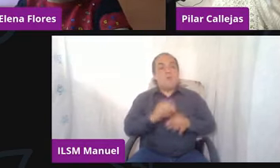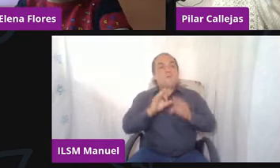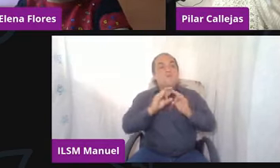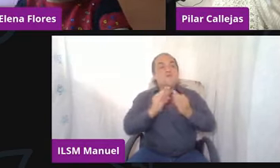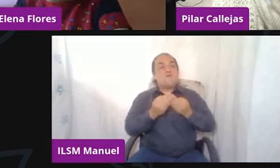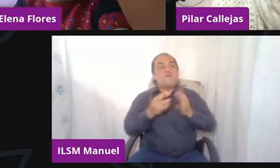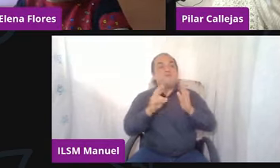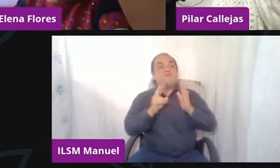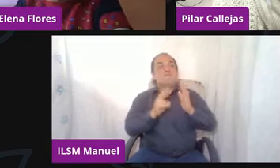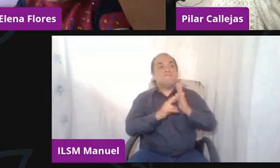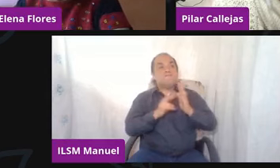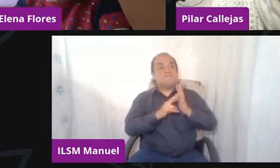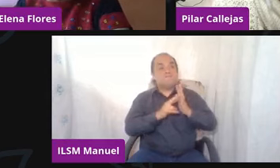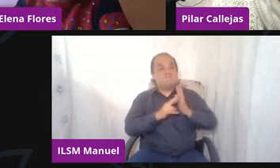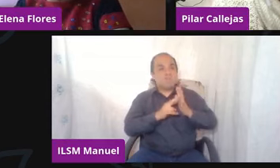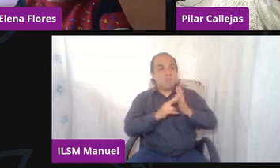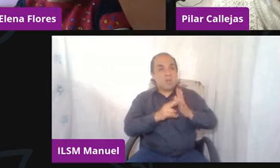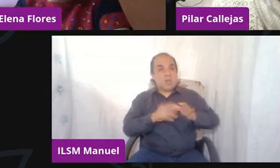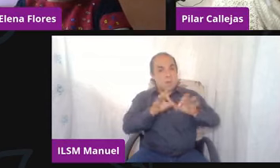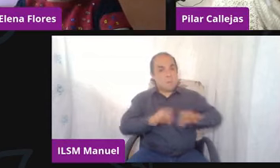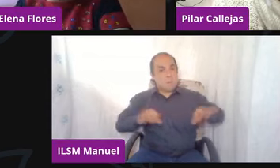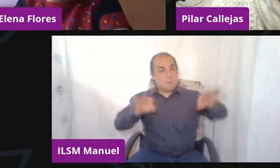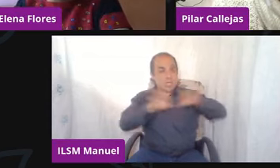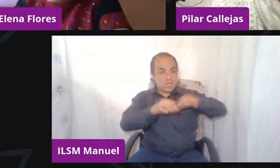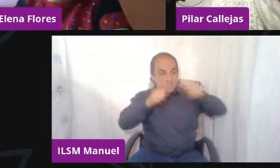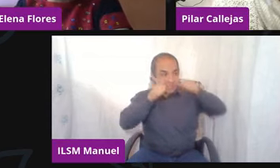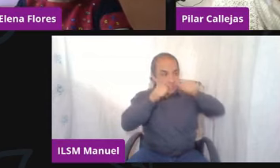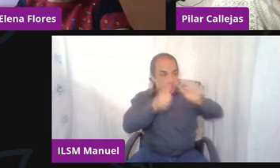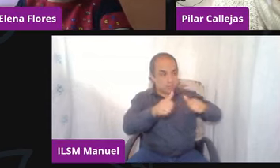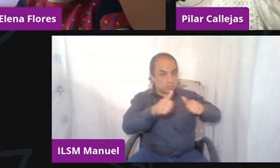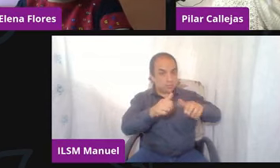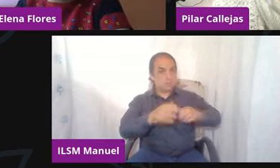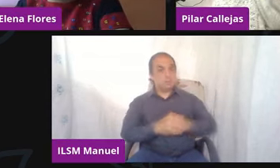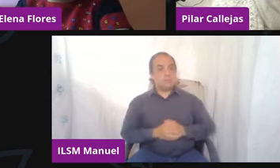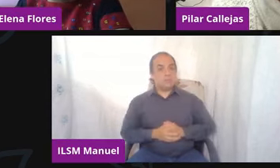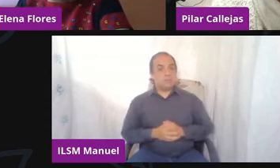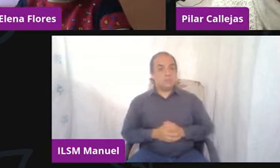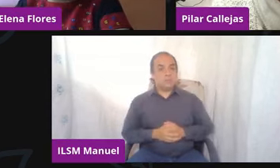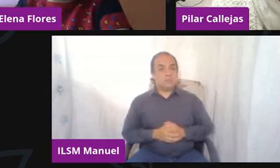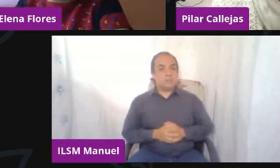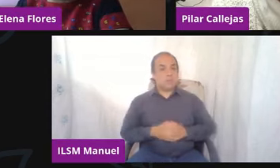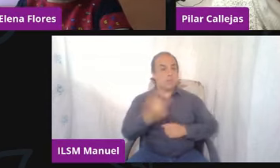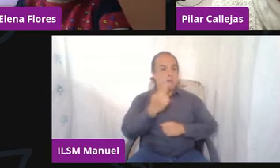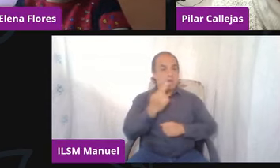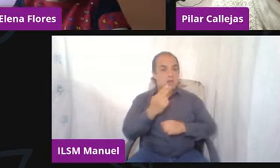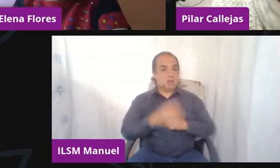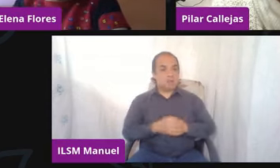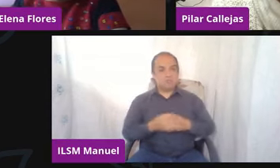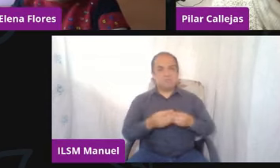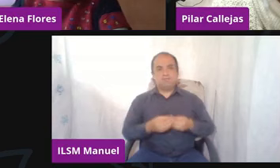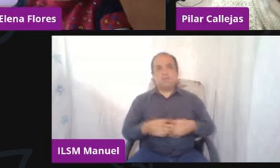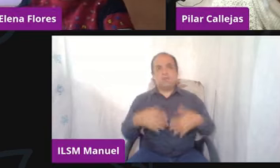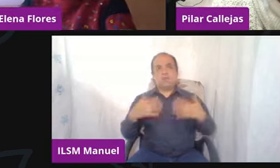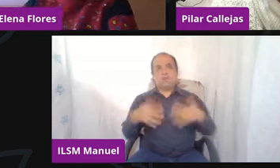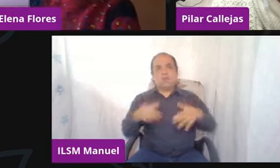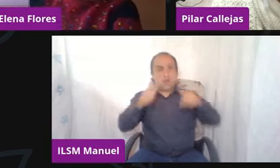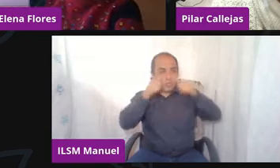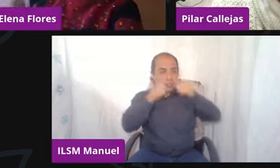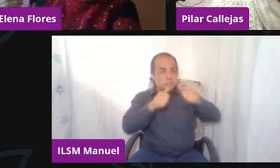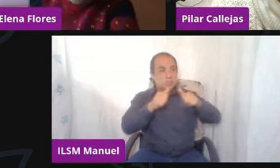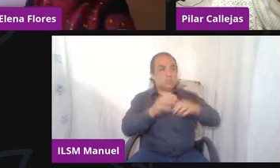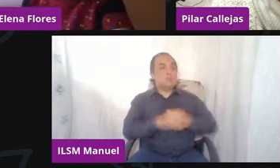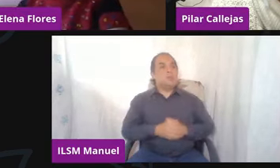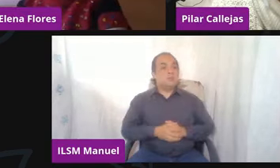Tremendos que hay que atender y que hay que estar, híjole, pero súper atentas y atentos como maestras,